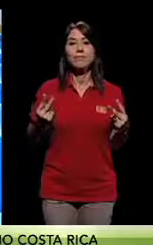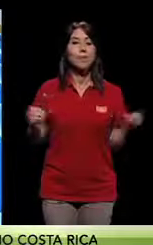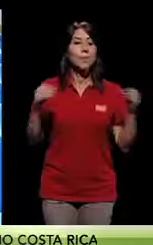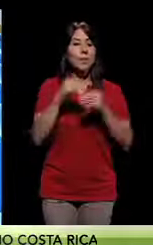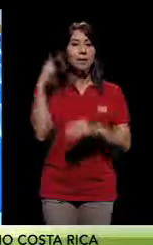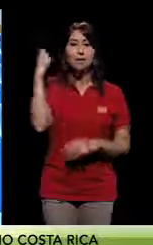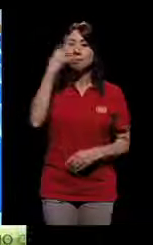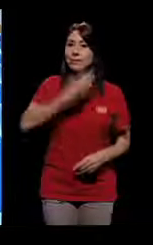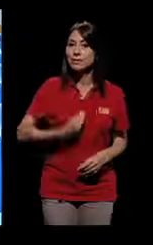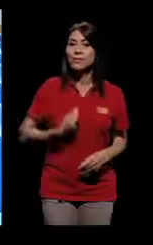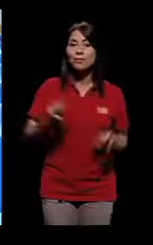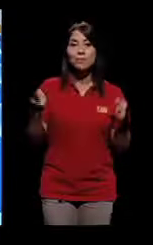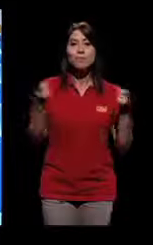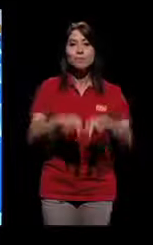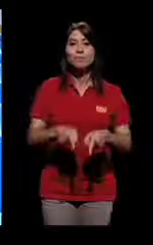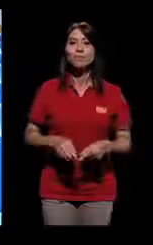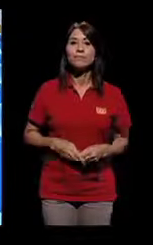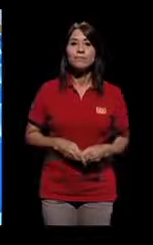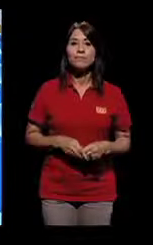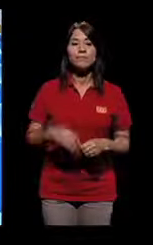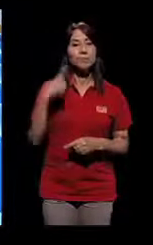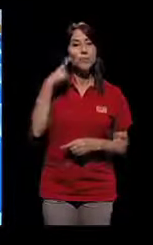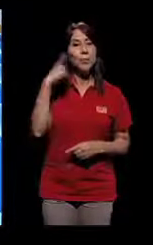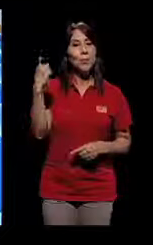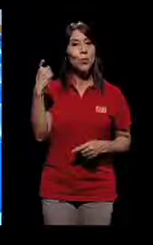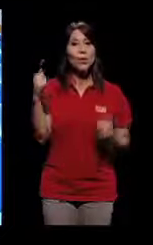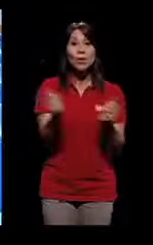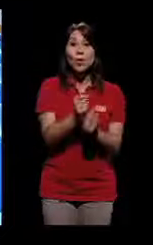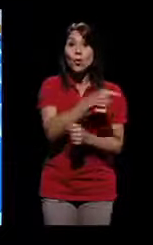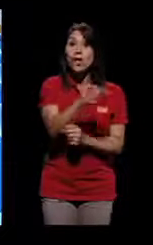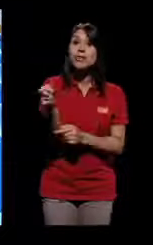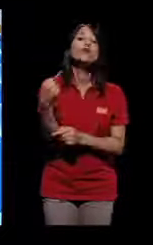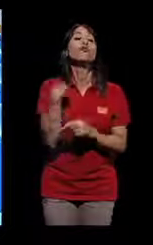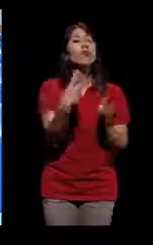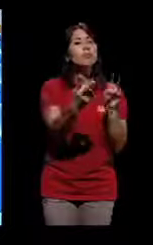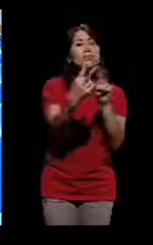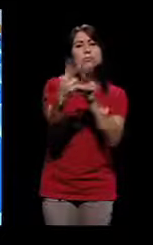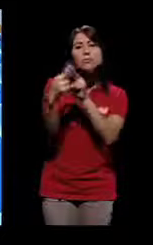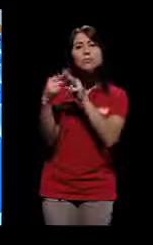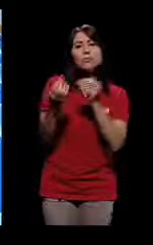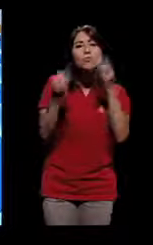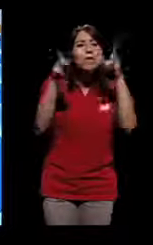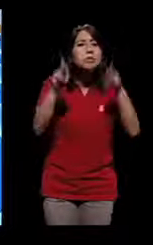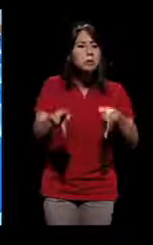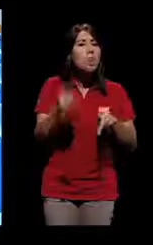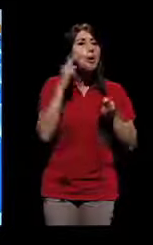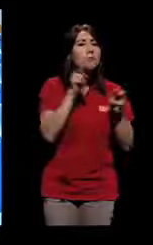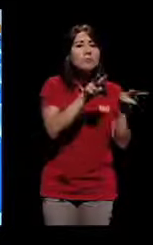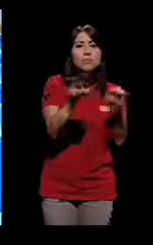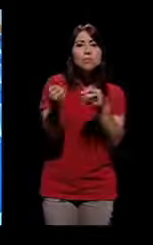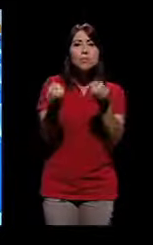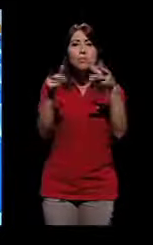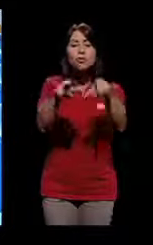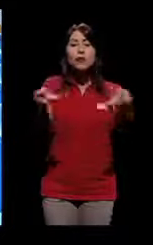ha sido lo mejor que me ha pasado en mi vida, lo más lindo,